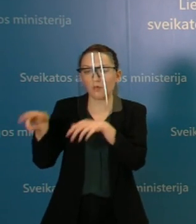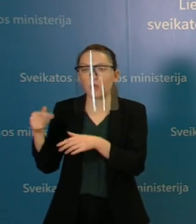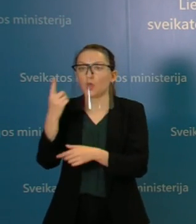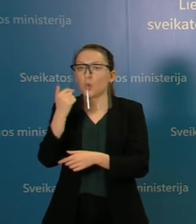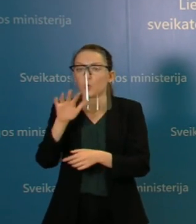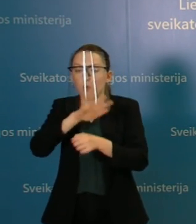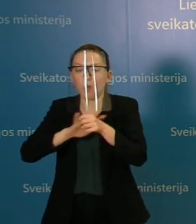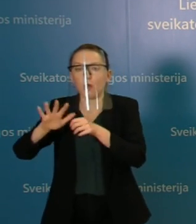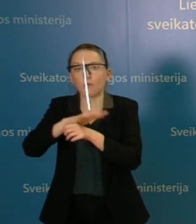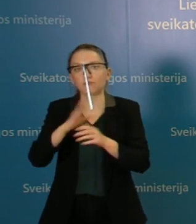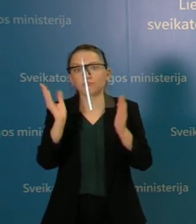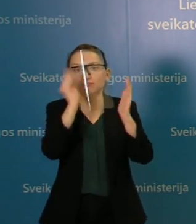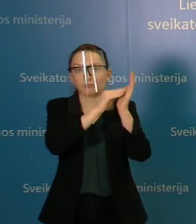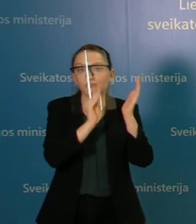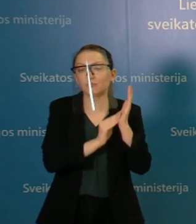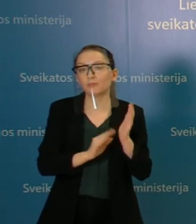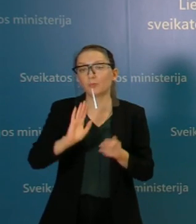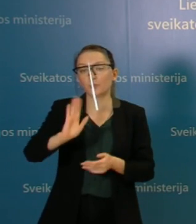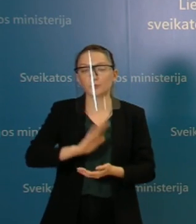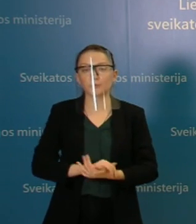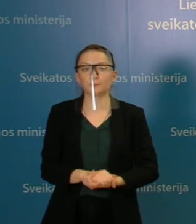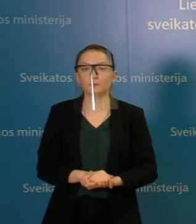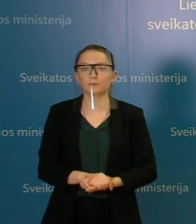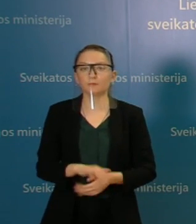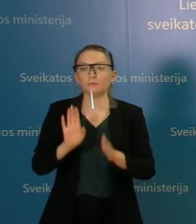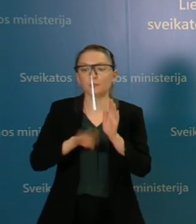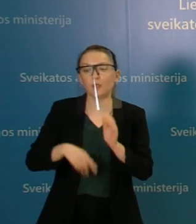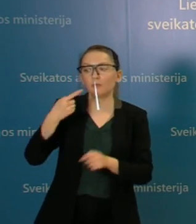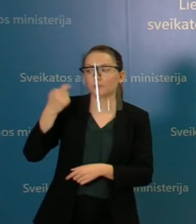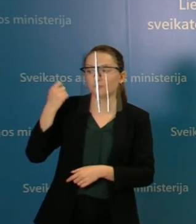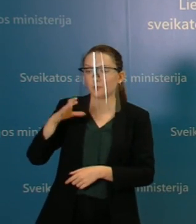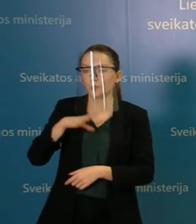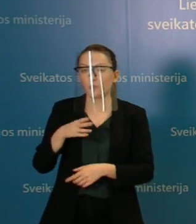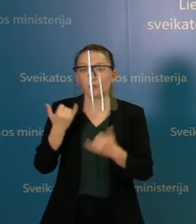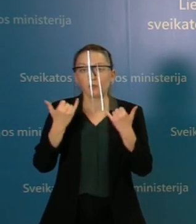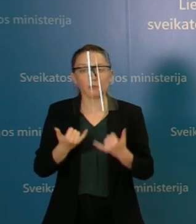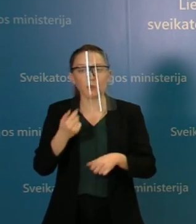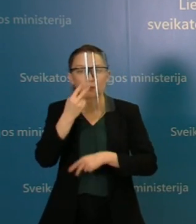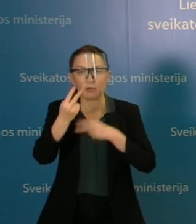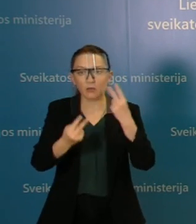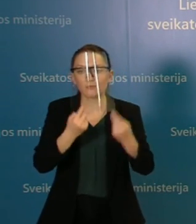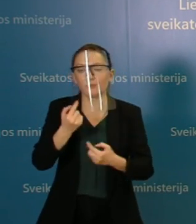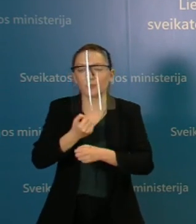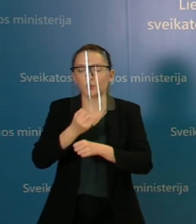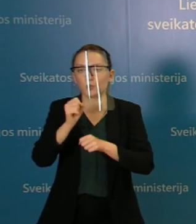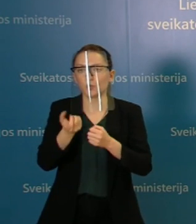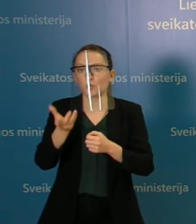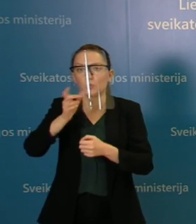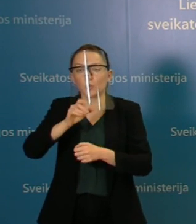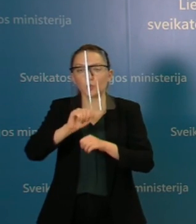raudonų savivaldybių sąraša, negu buvo praėjusią savaitę ir mes matysim vis labiau ir